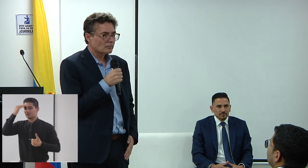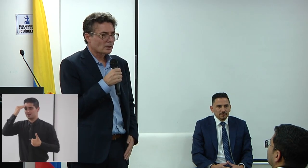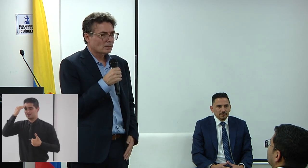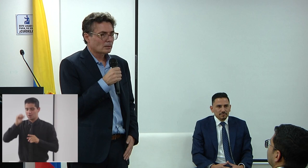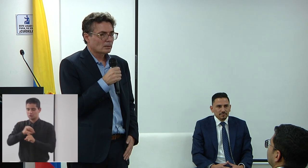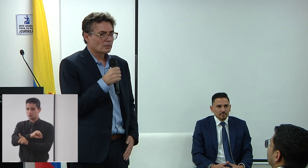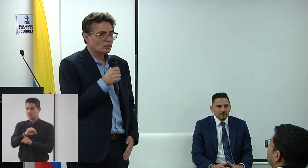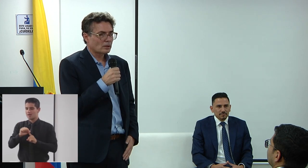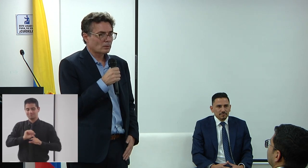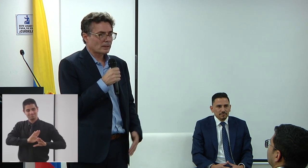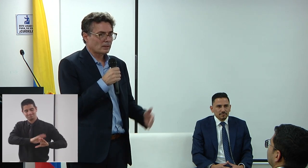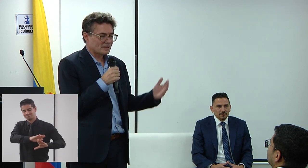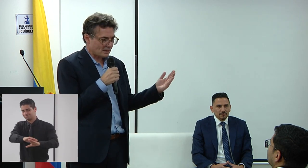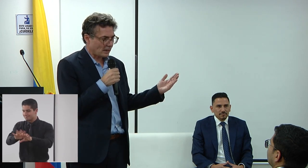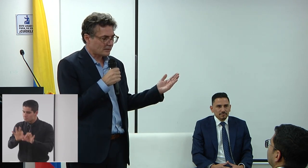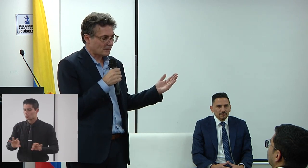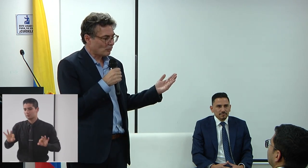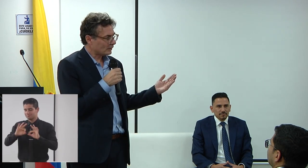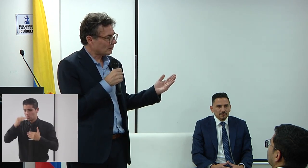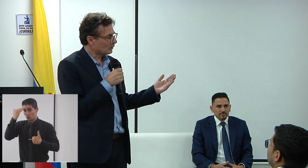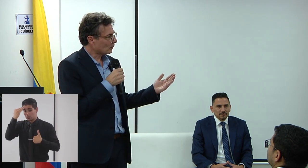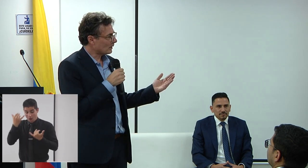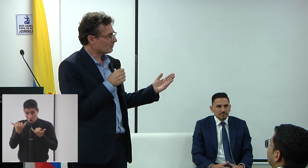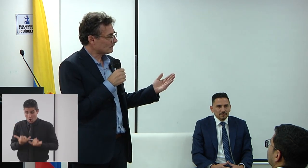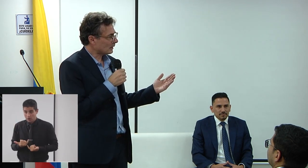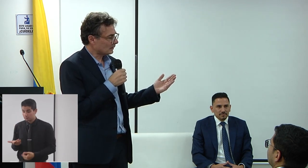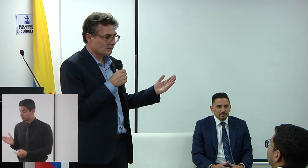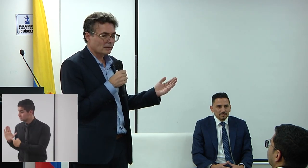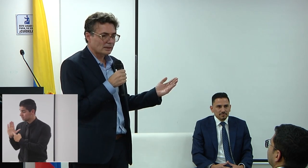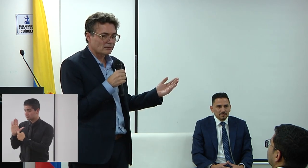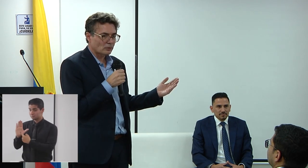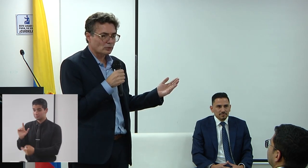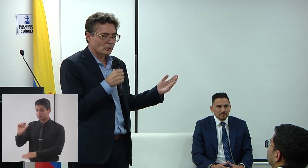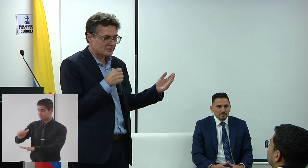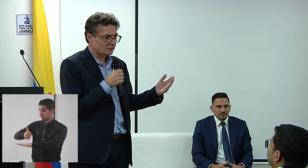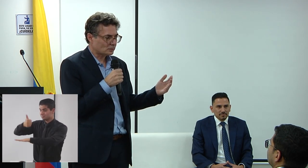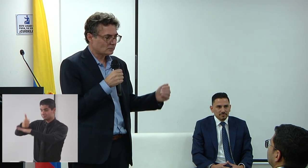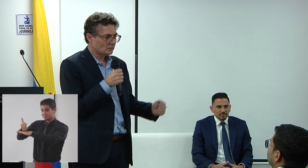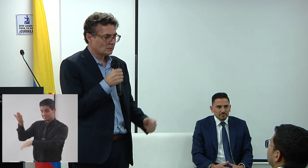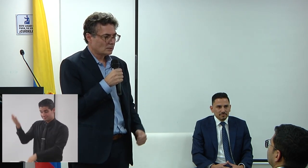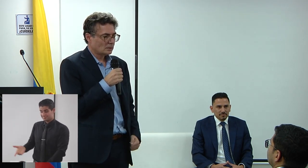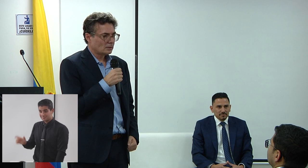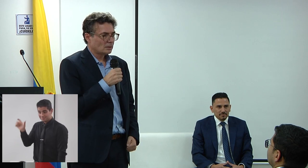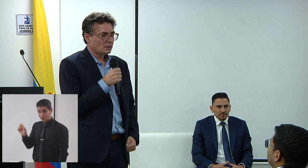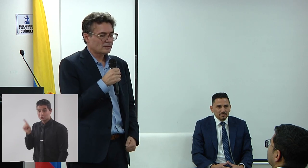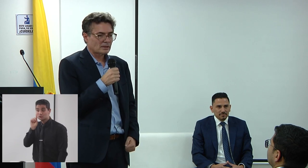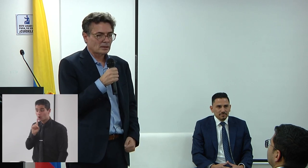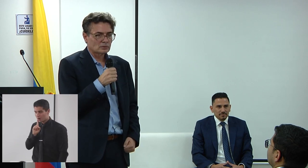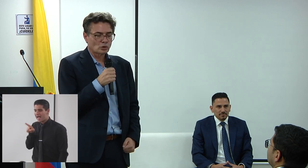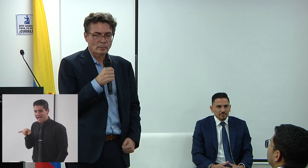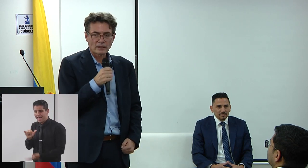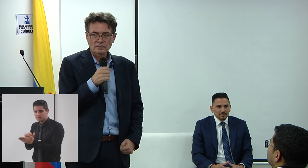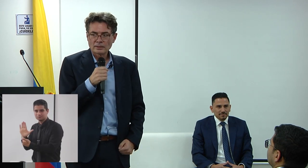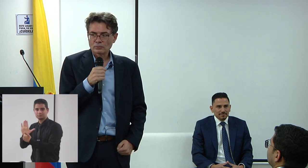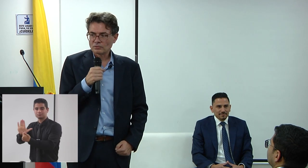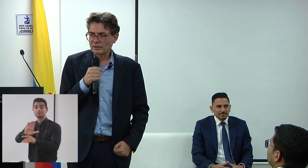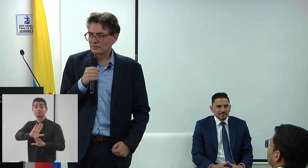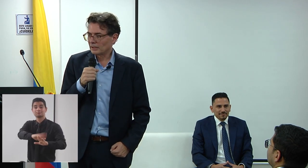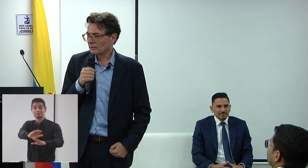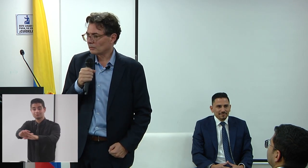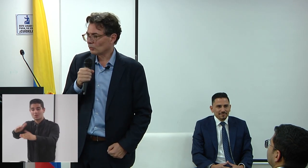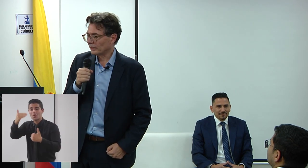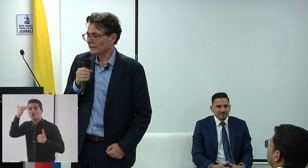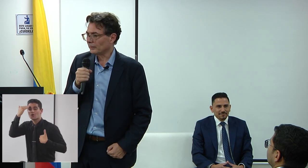Y yo creo que el mensaje que estamos mandando aquí esta tarde, en el fondo, es eso. Esa toma de